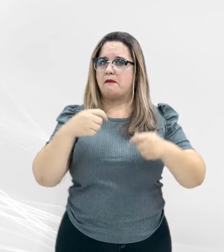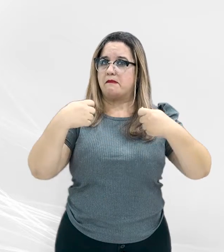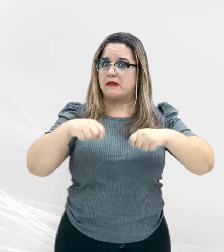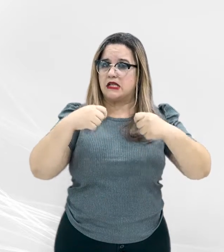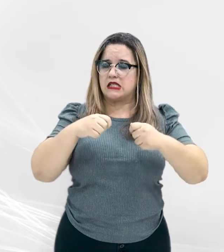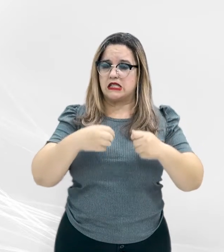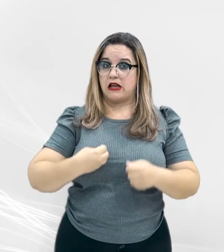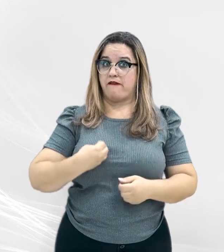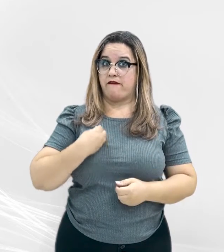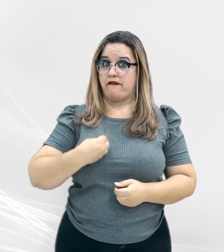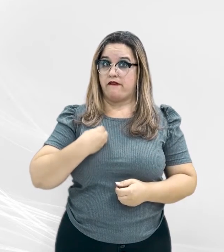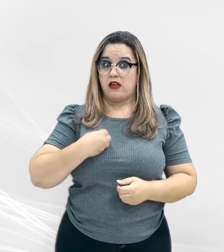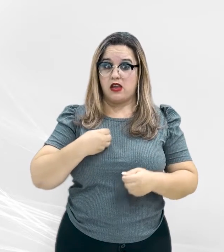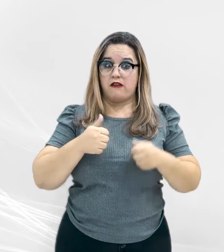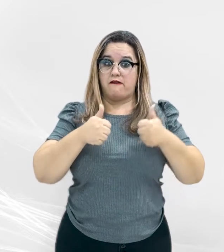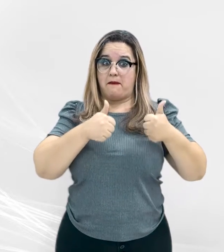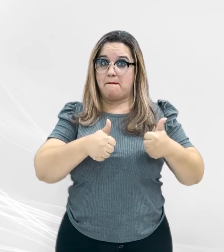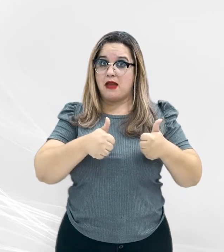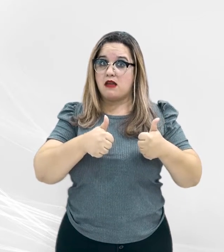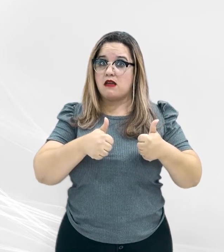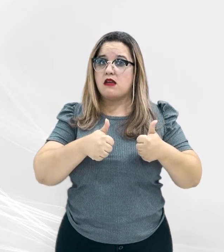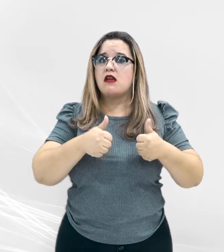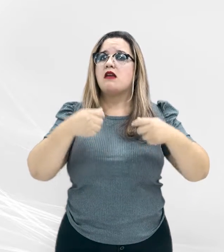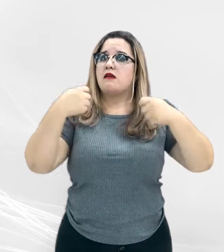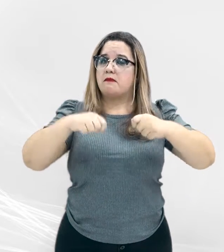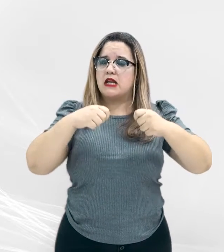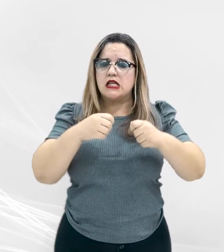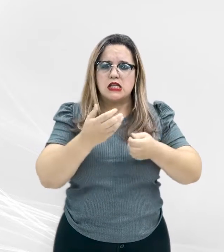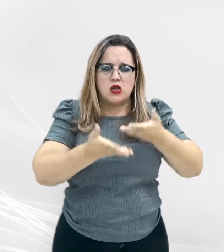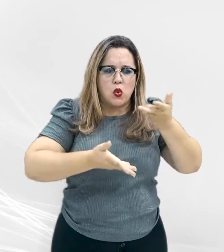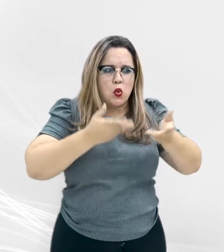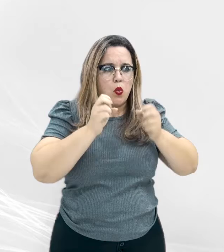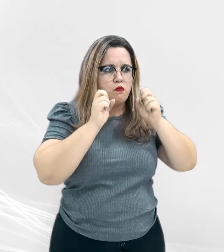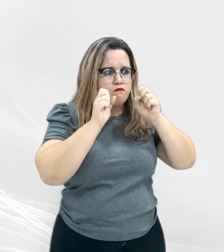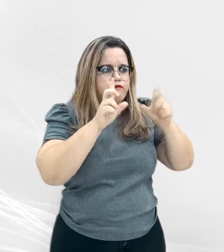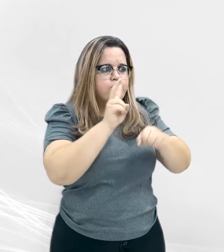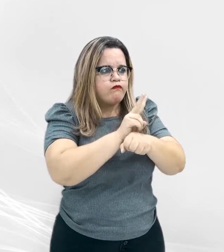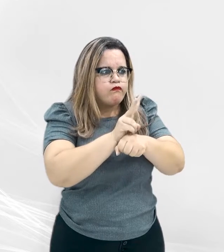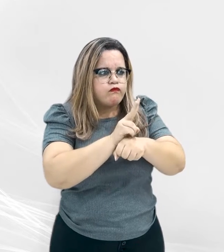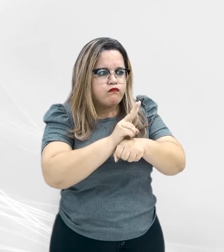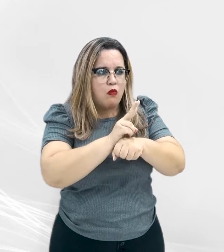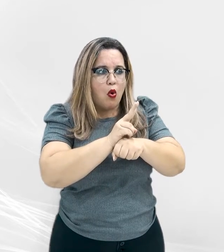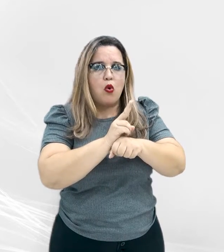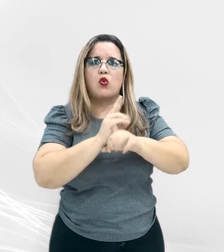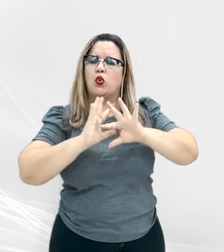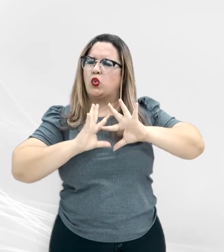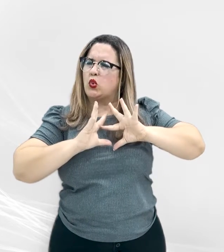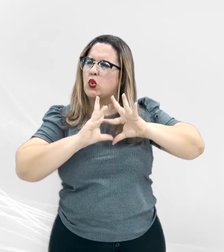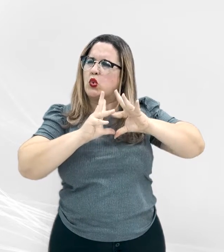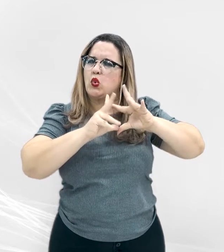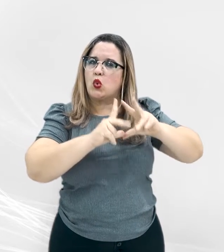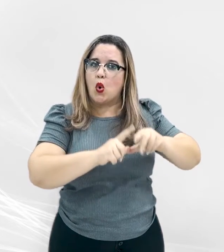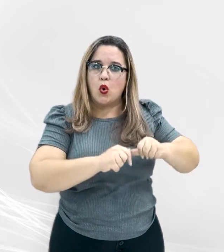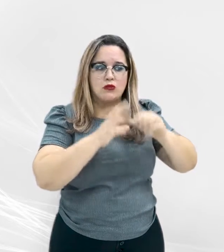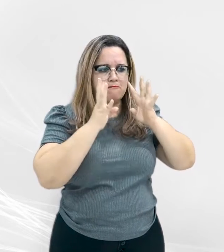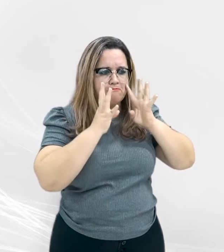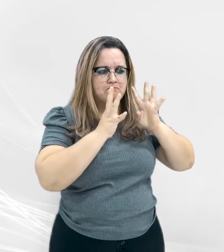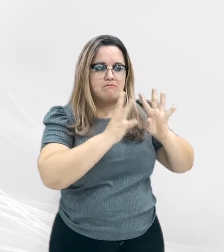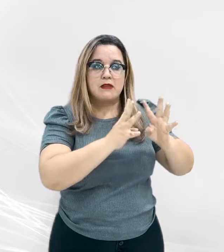para que se mantenha viva e estável, deve receber vigilância e defesa permanentes por parte de todos e especialmente do